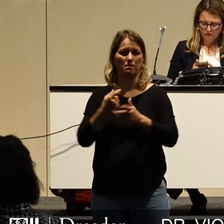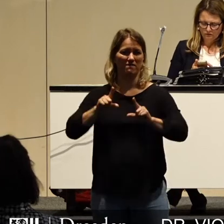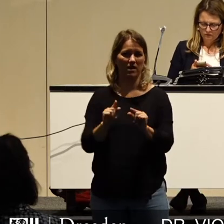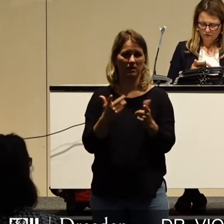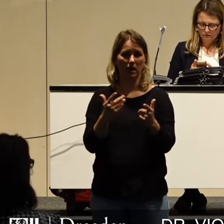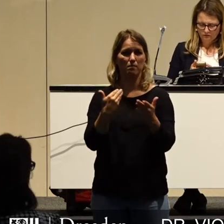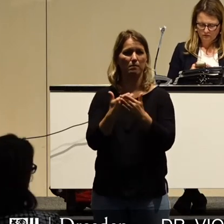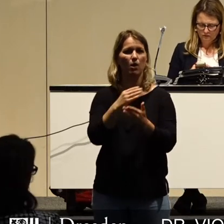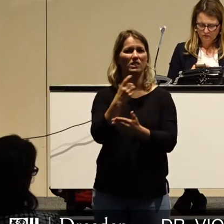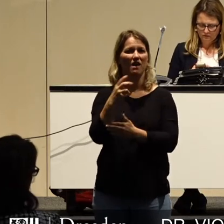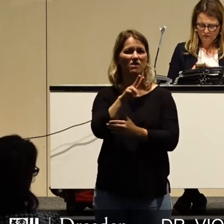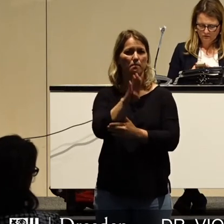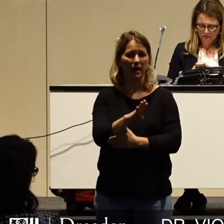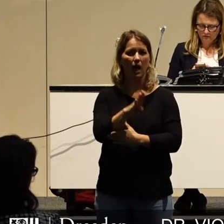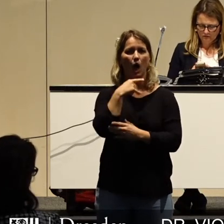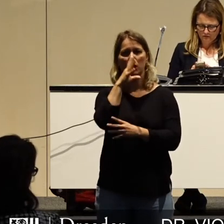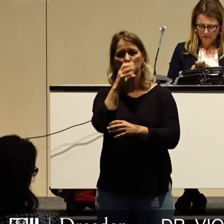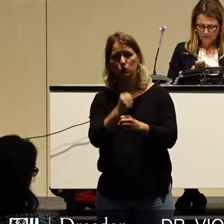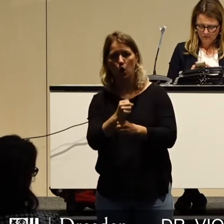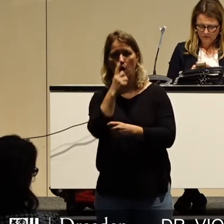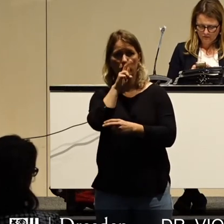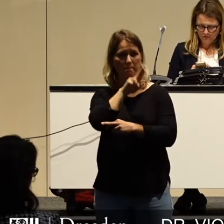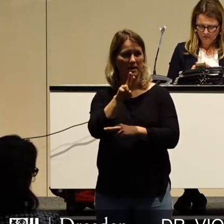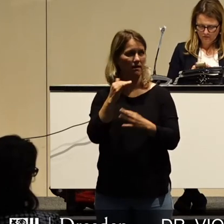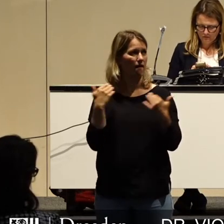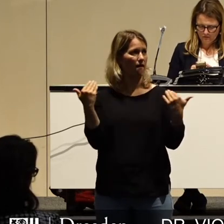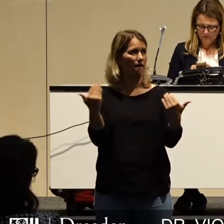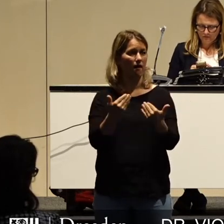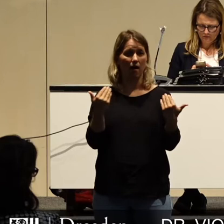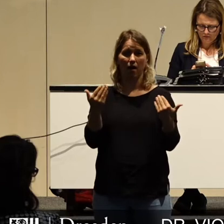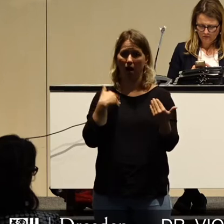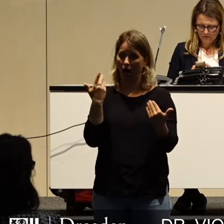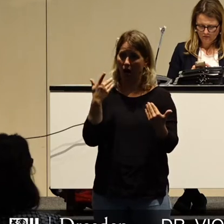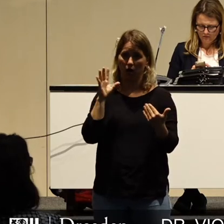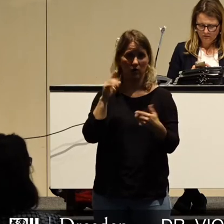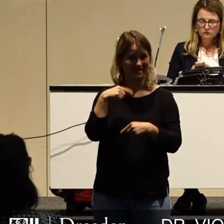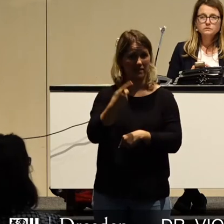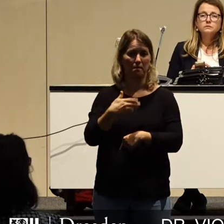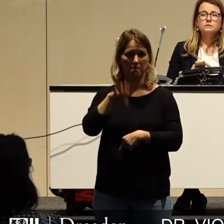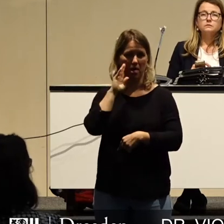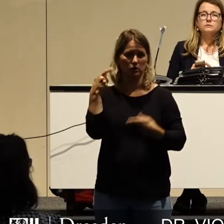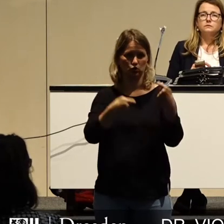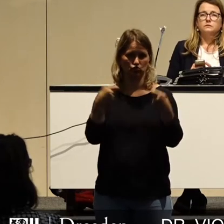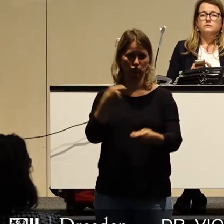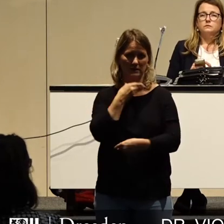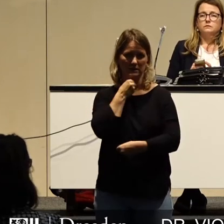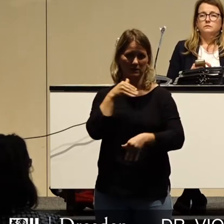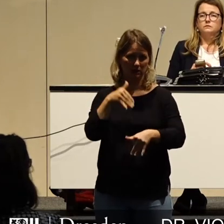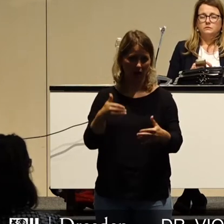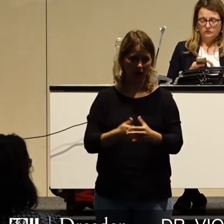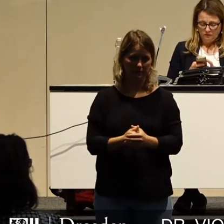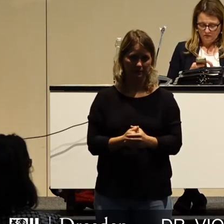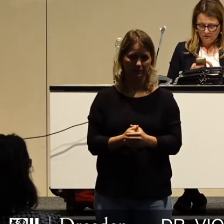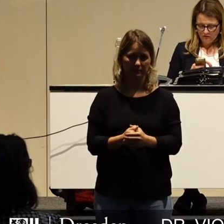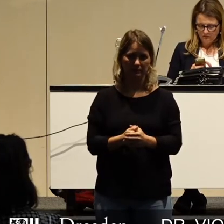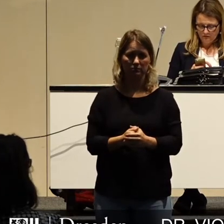nur die DVB, den Zoo und auch die Messe, wo wir heute hier tagen, einen erhöhten Zuschussbedarf haben werden. Sicher erfahren wir